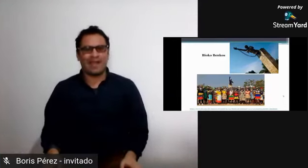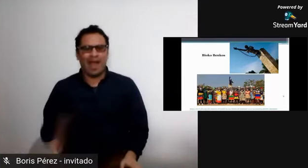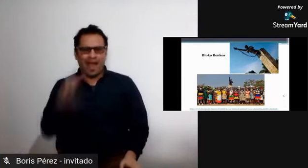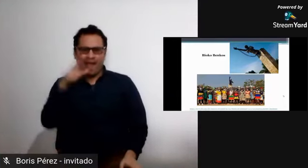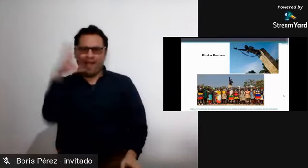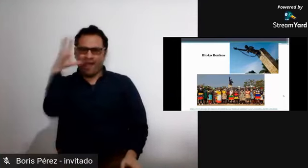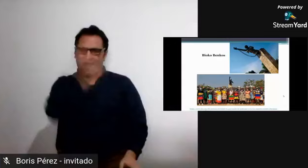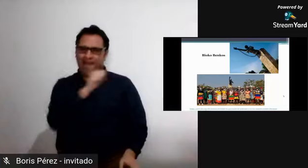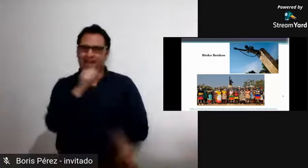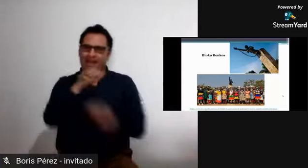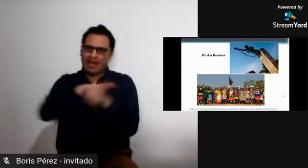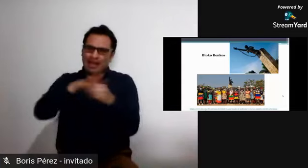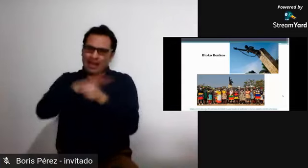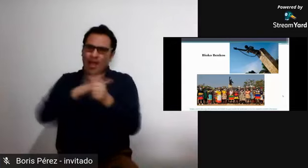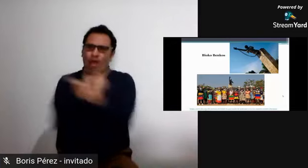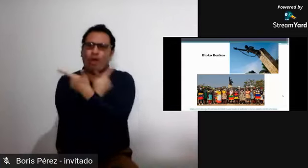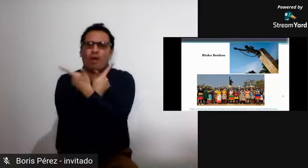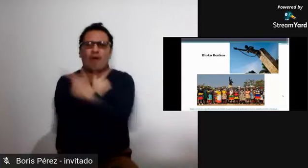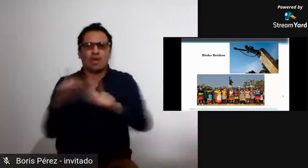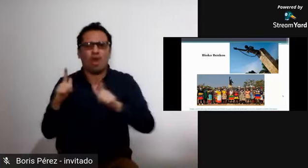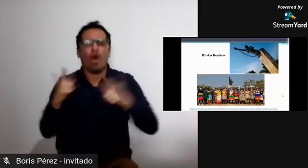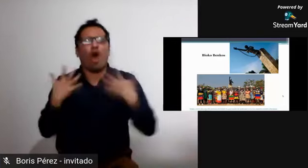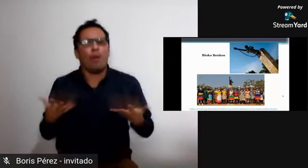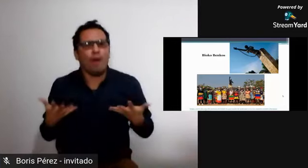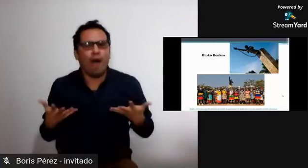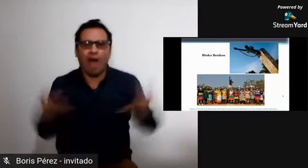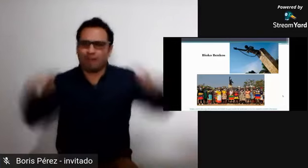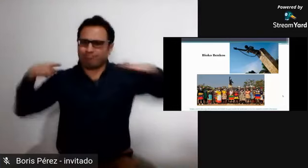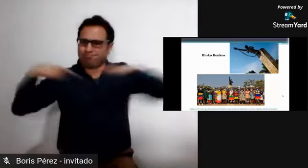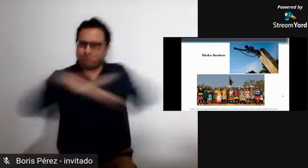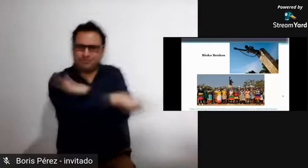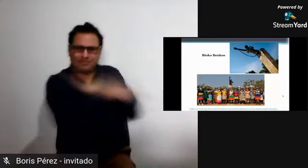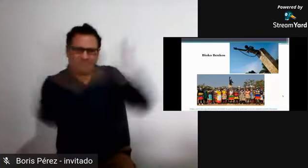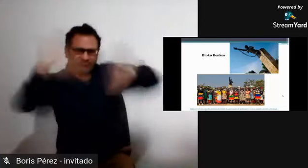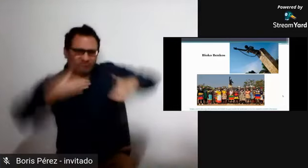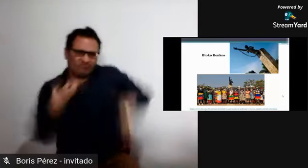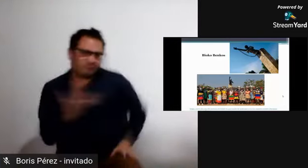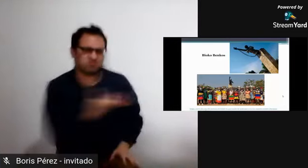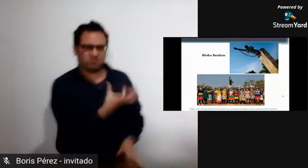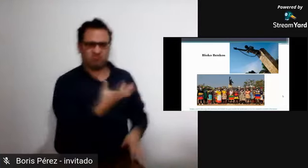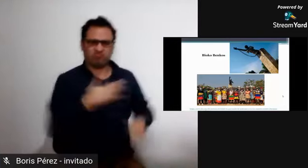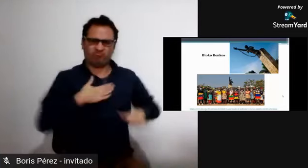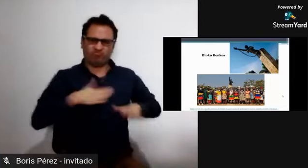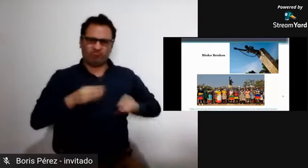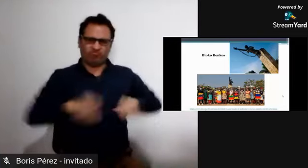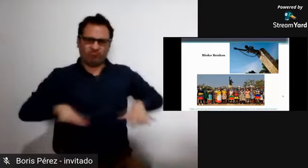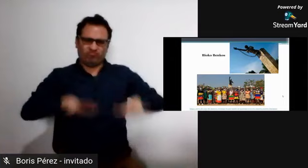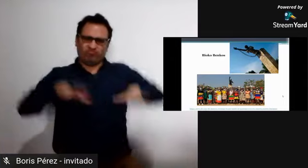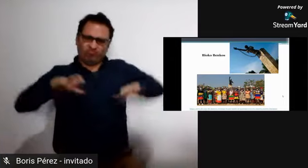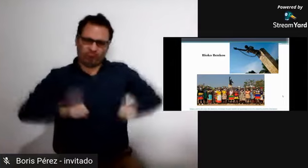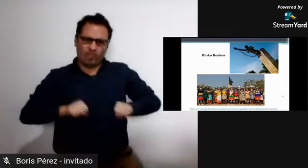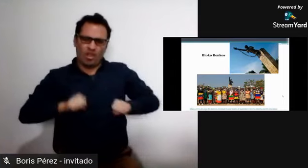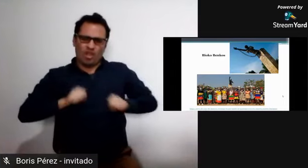y también con las frutas, que llevan en sus cabezas, y esto hace parte también de la